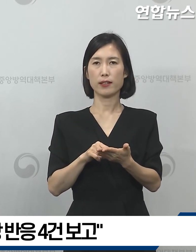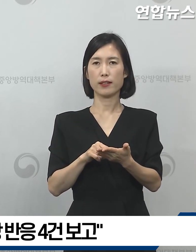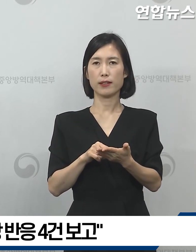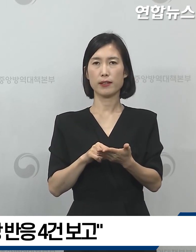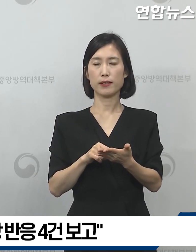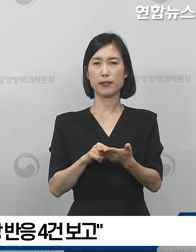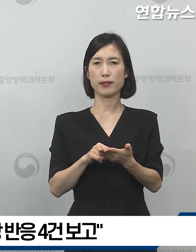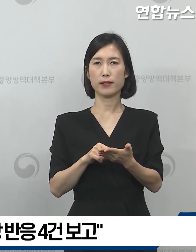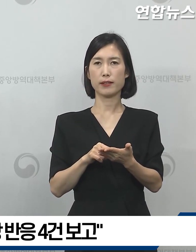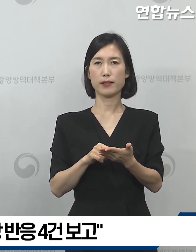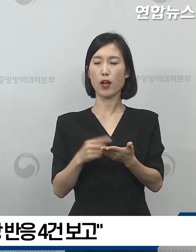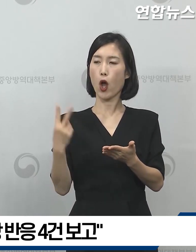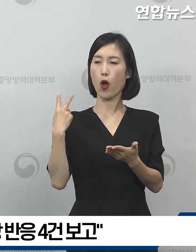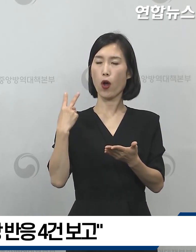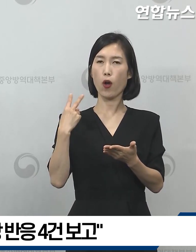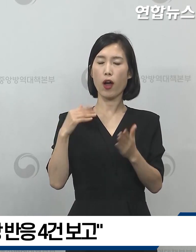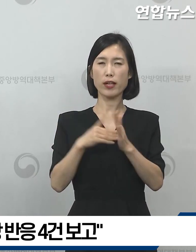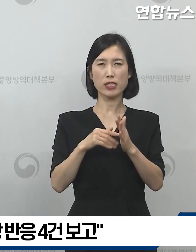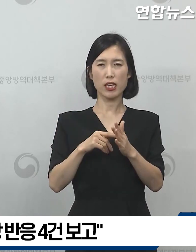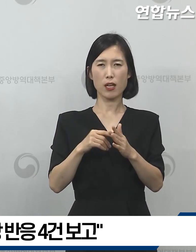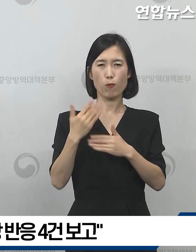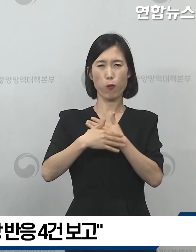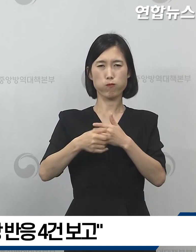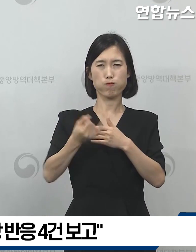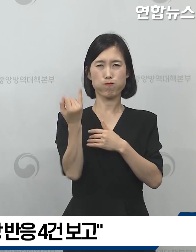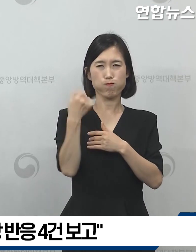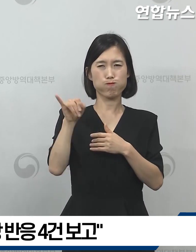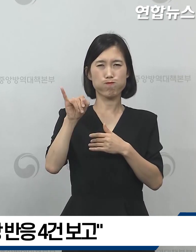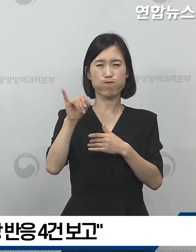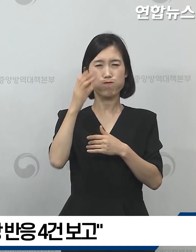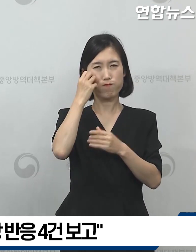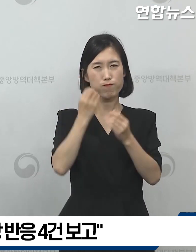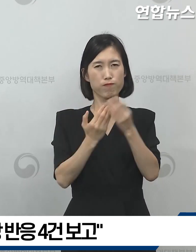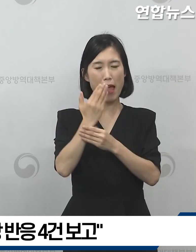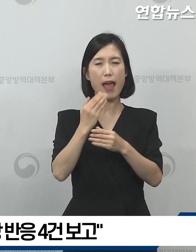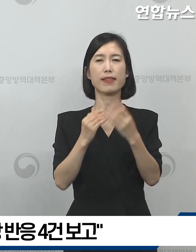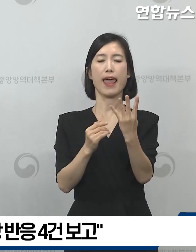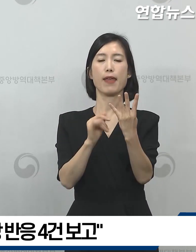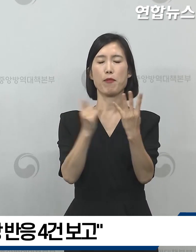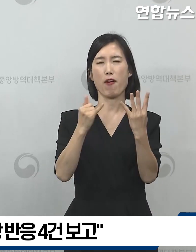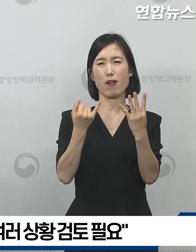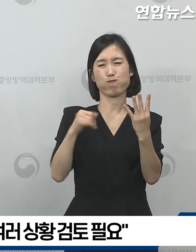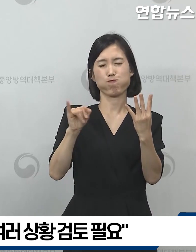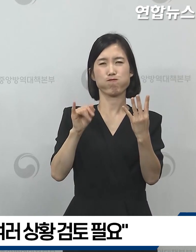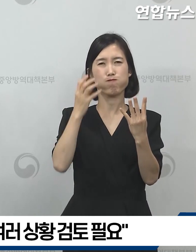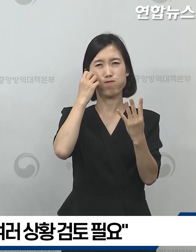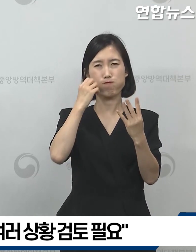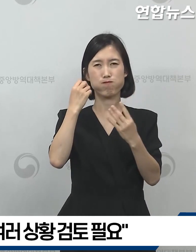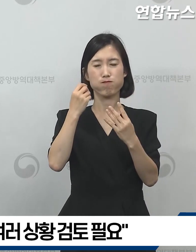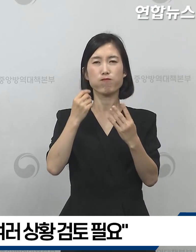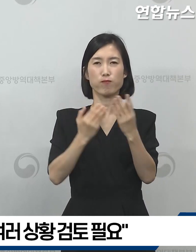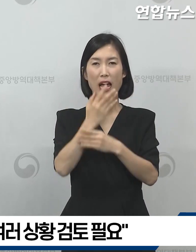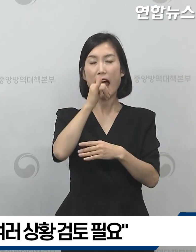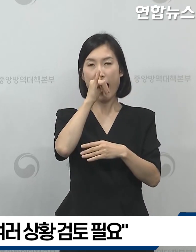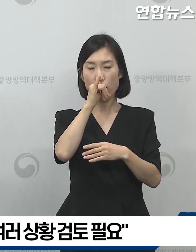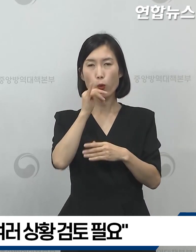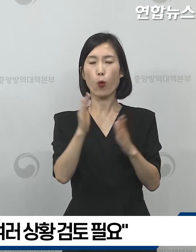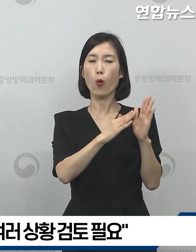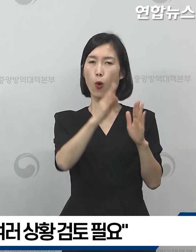그때까지 이상 반응이 한 4건 정도 보고가 됐고 또 환자